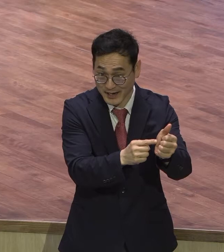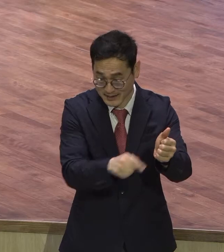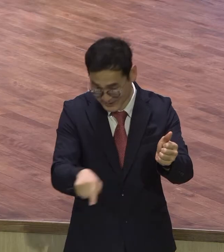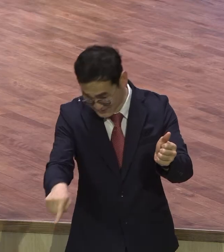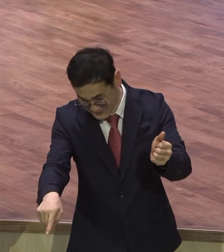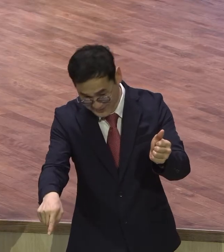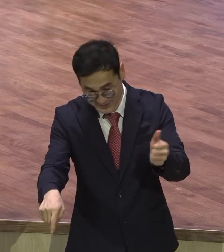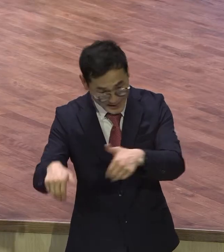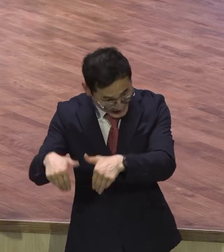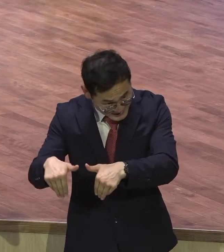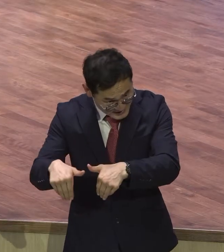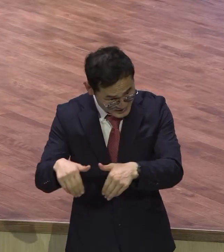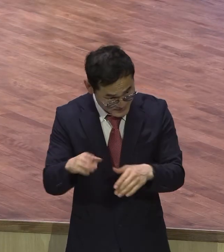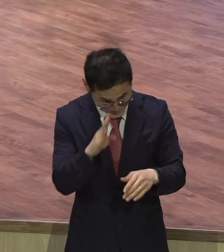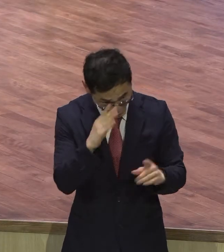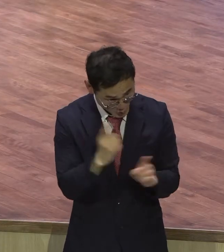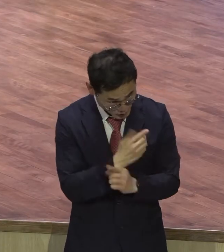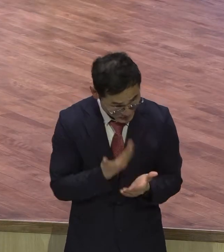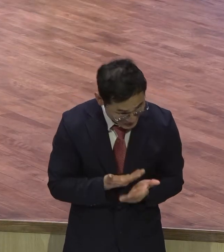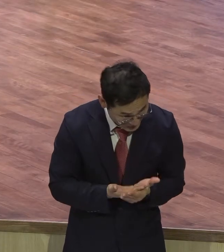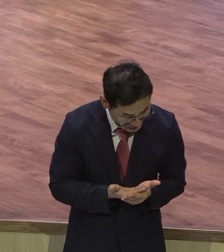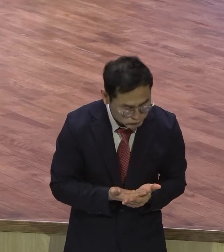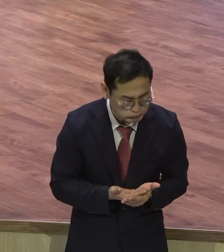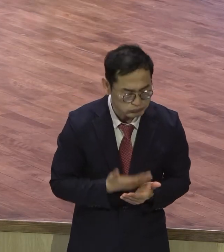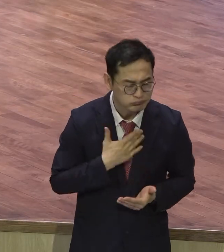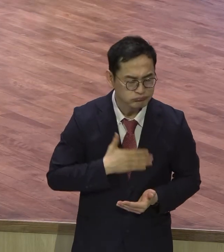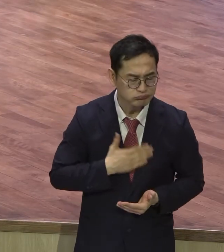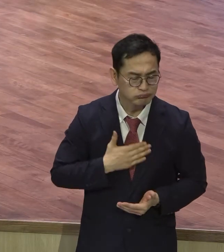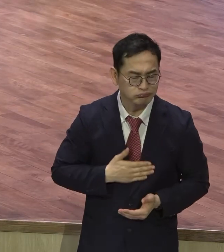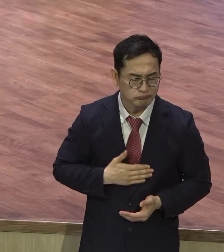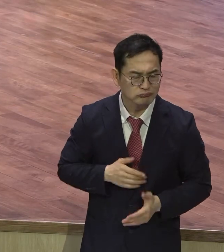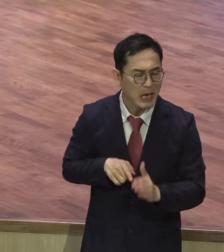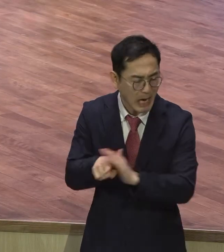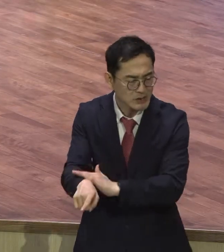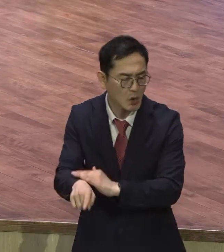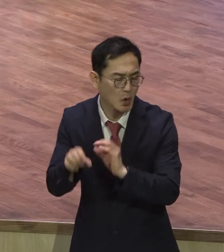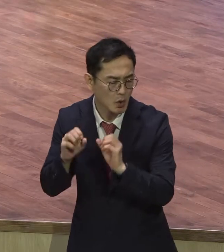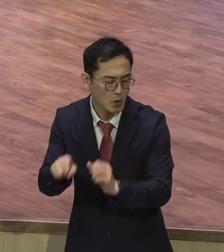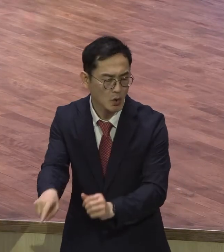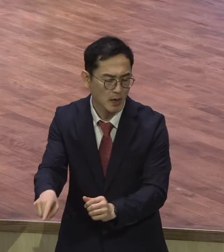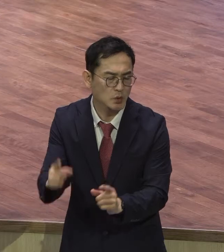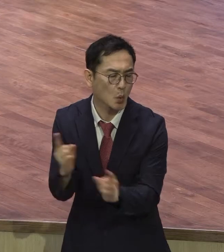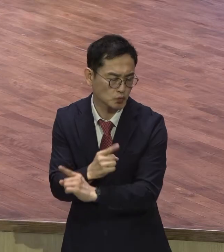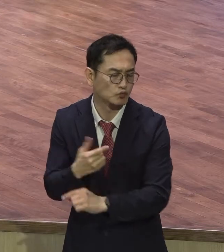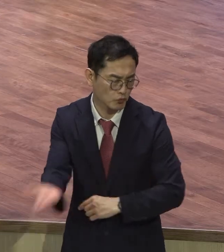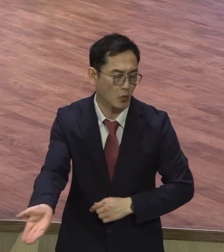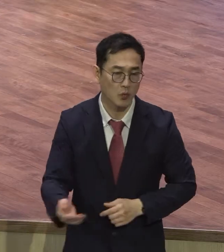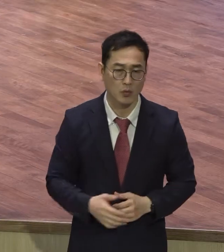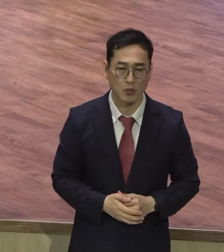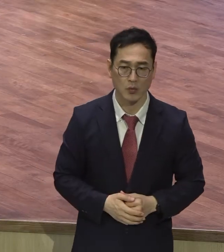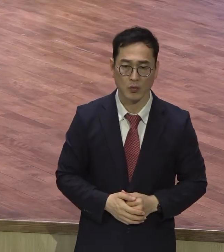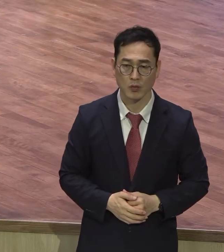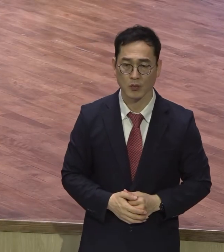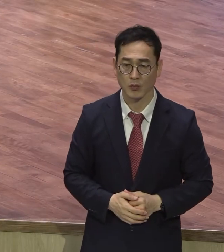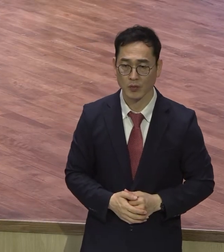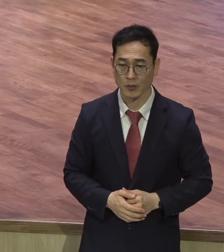보시고 즉시로 가서 내가 고쳐주실 것이라고 말씀하셨습니다. 그런데 이